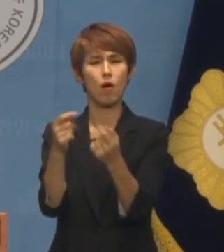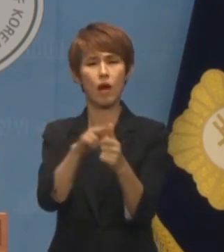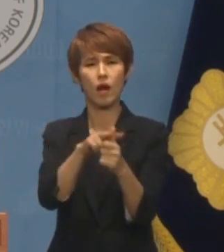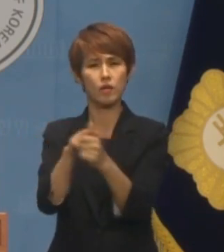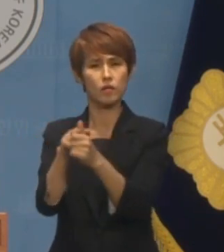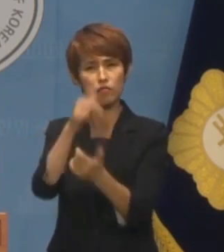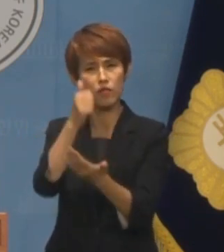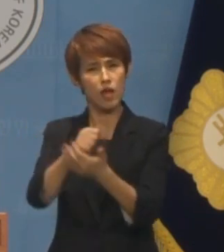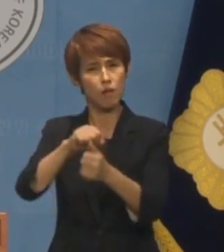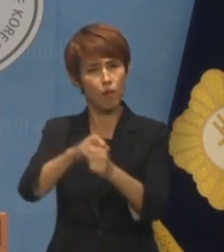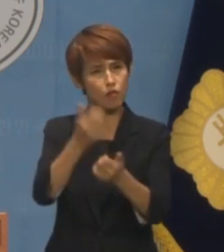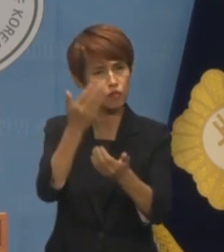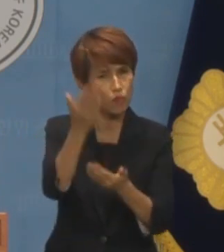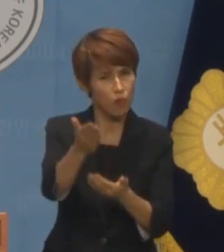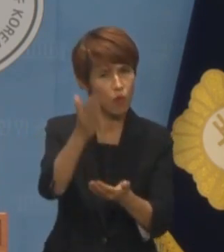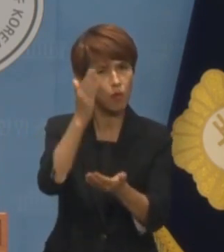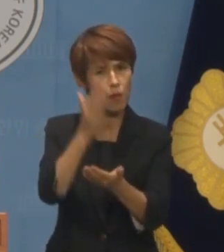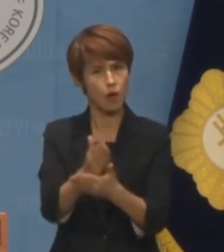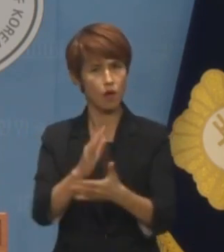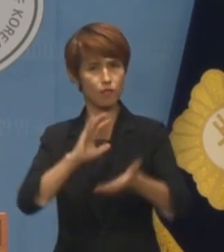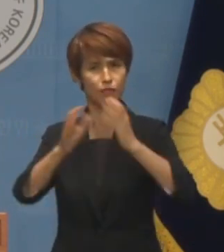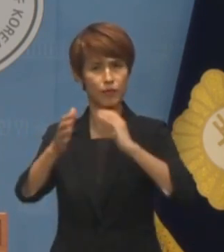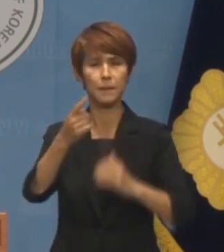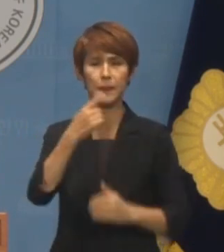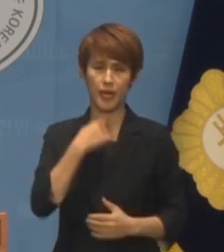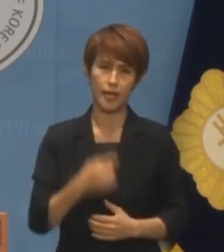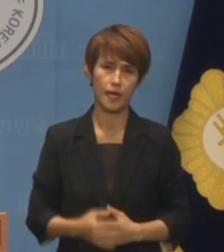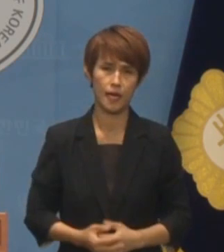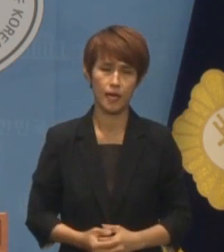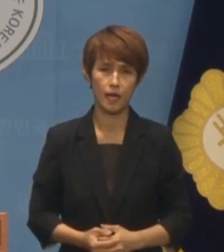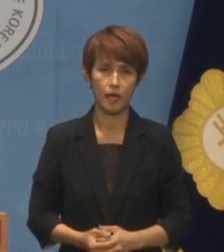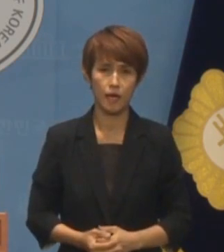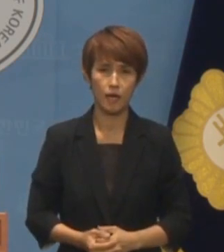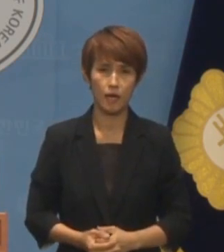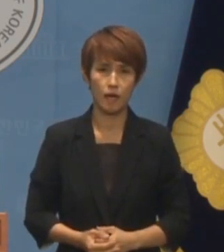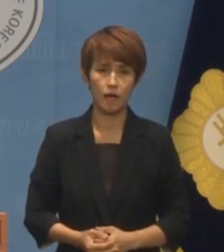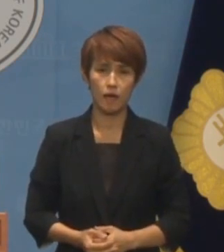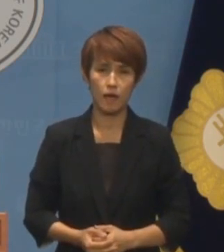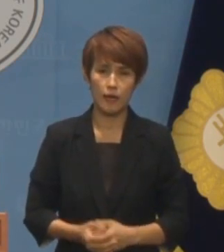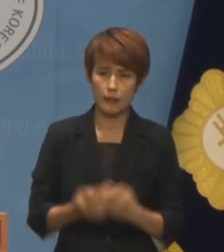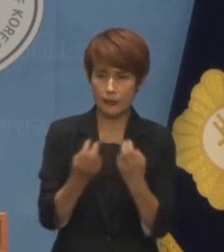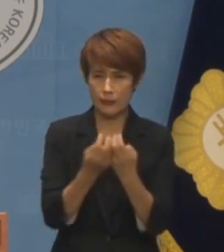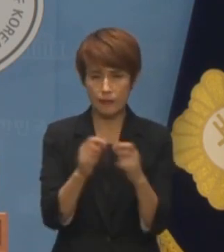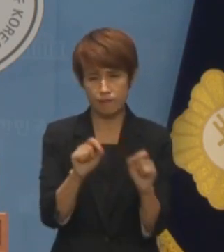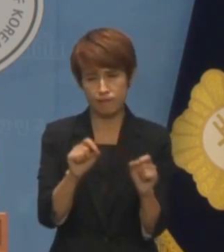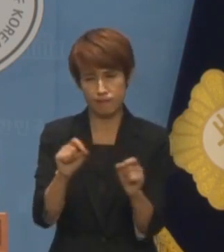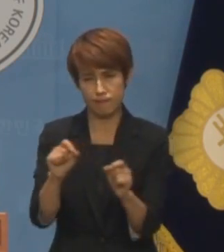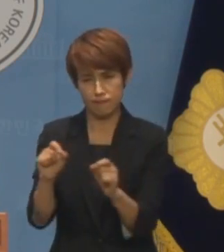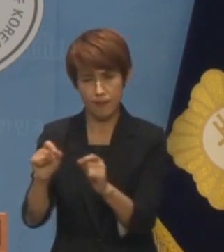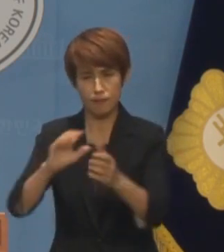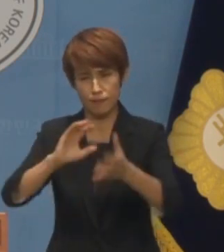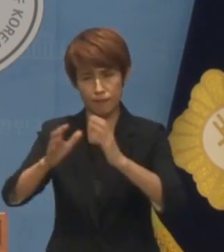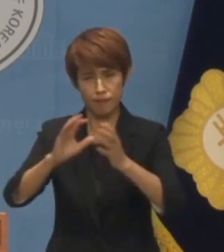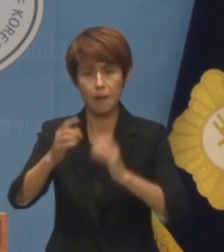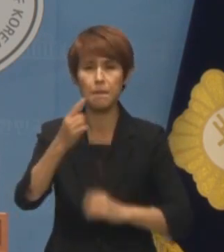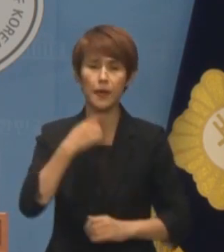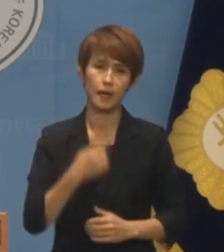처벌할 것인지와 관해 논의를 했습니다 결론을 내리지 못하고 계속 심의를 하기로 했더군요